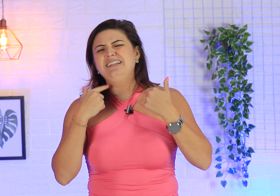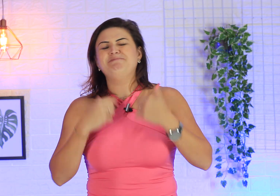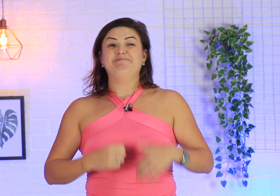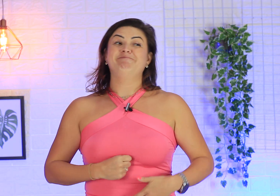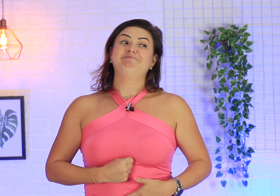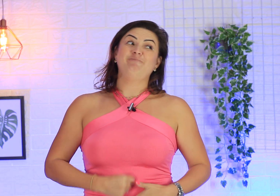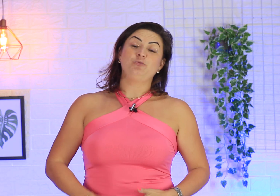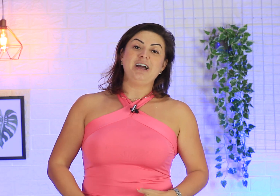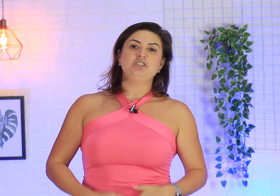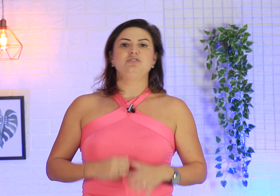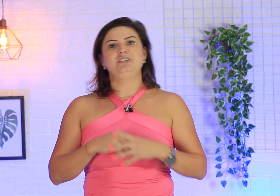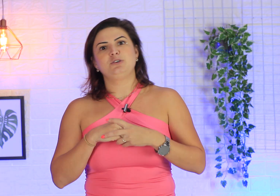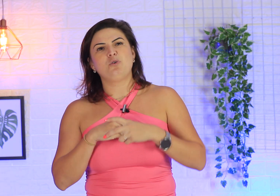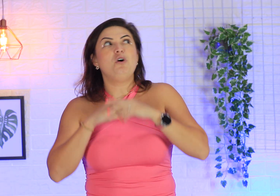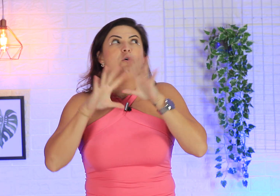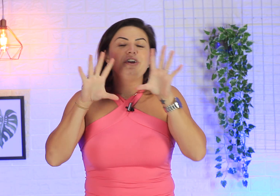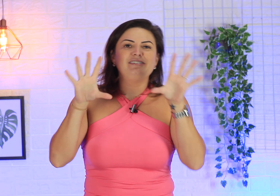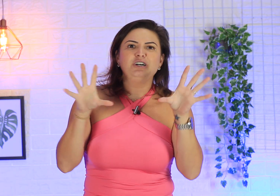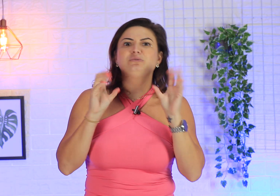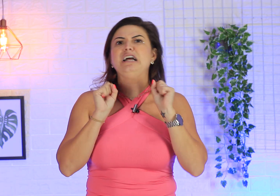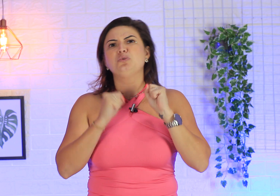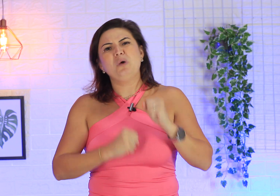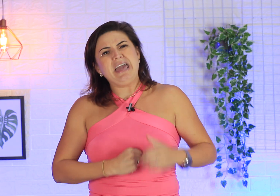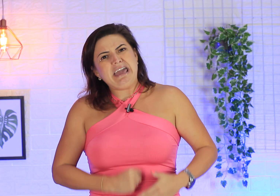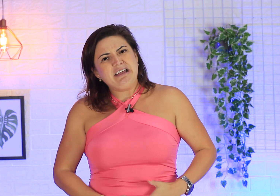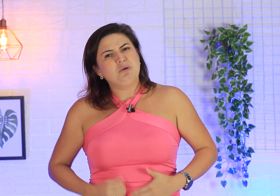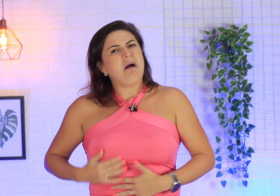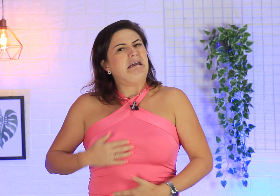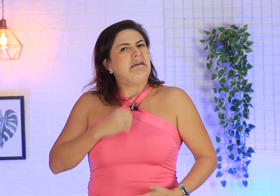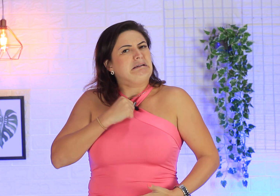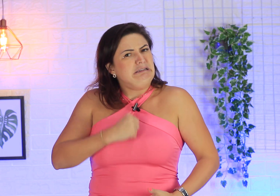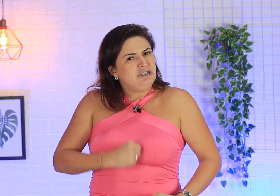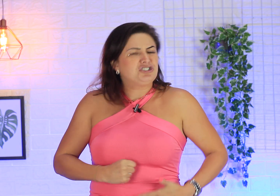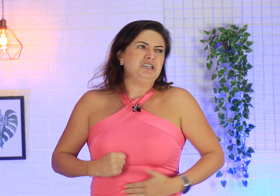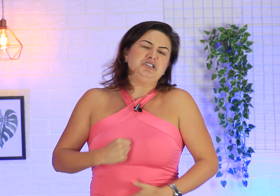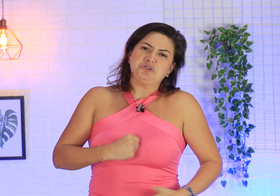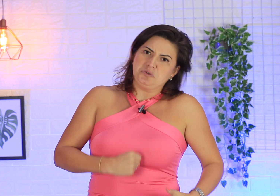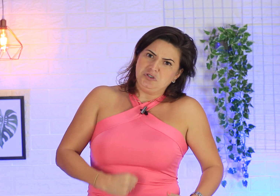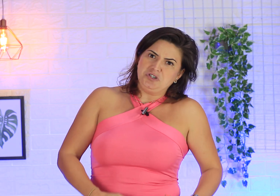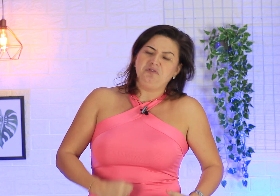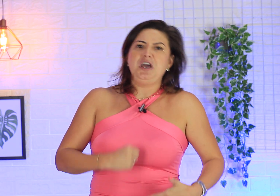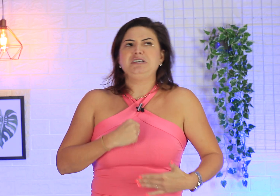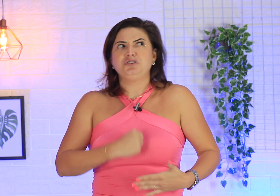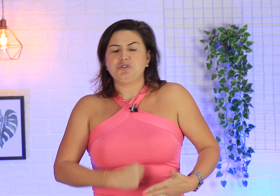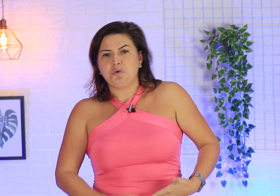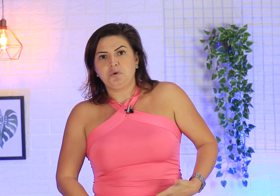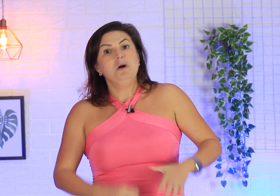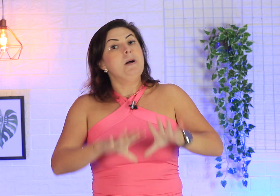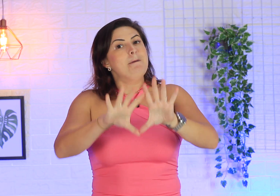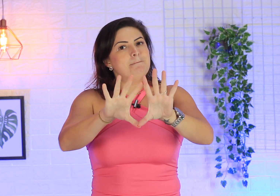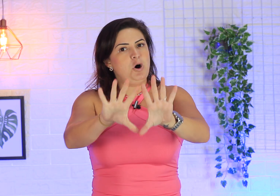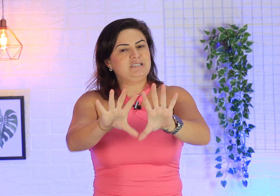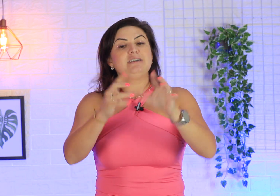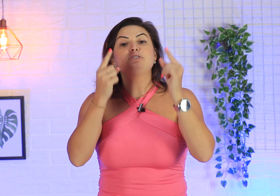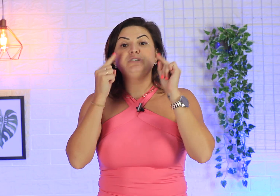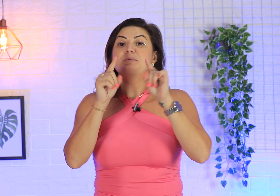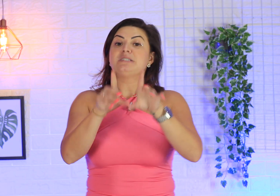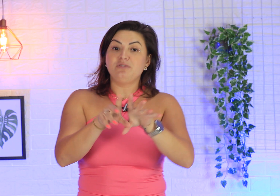aquela vontade de fazer cocô. Ou então, tá doendo a barriga ali, acho que é de fezes, de cocô. Pode ser, a sua expressão